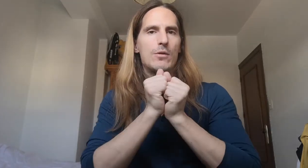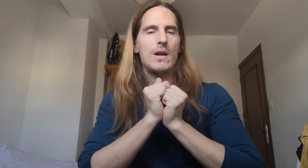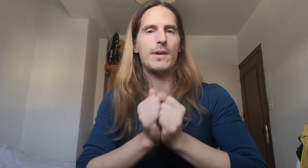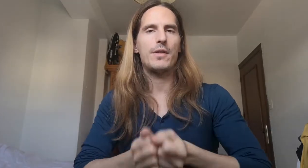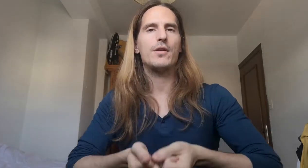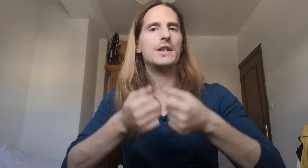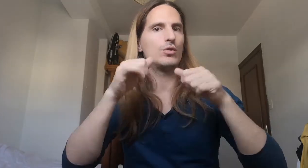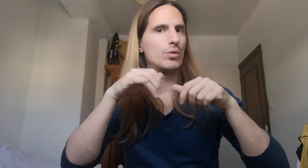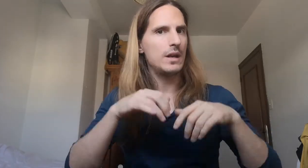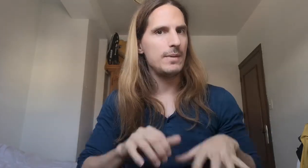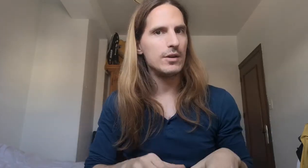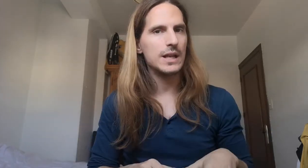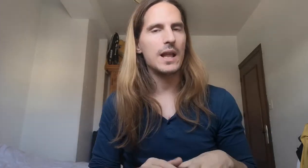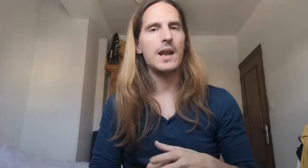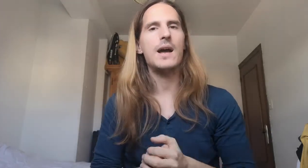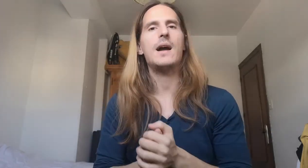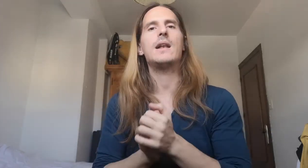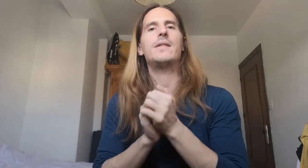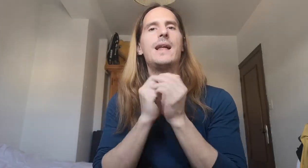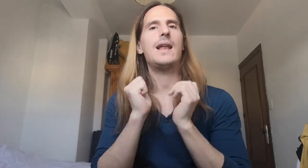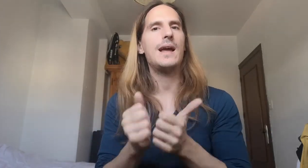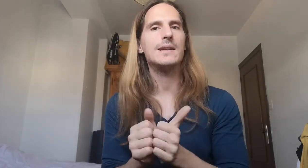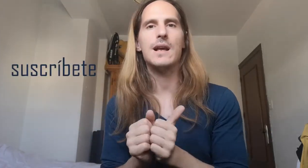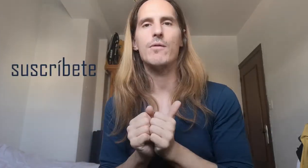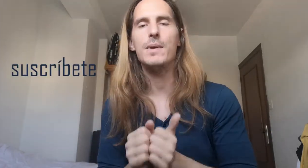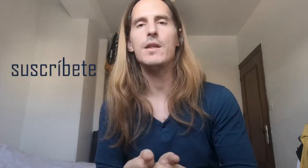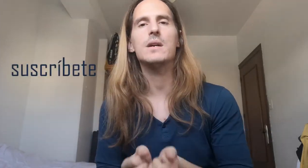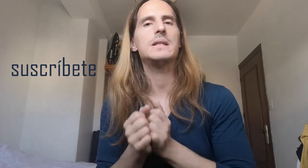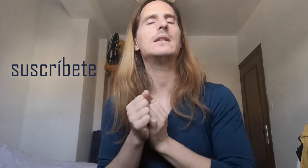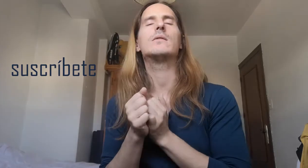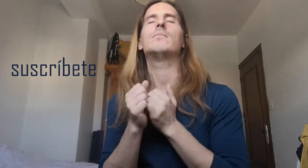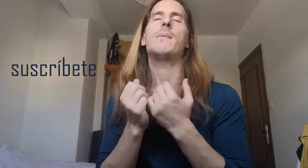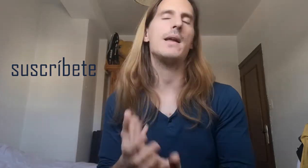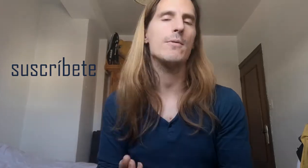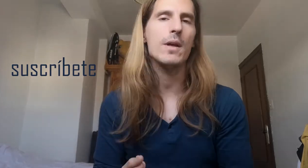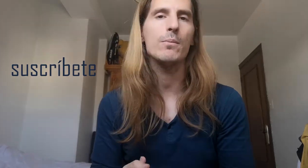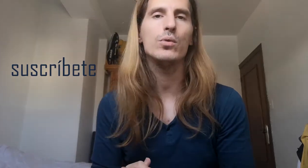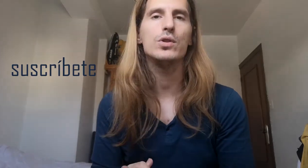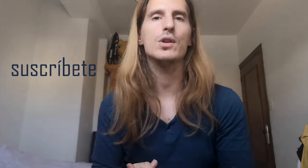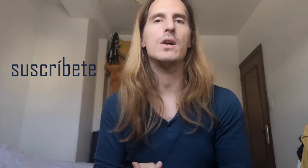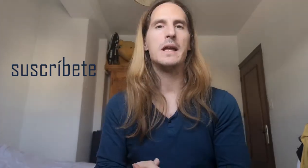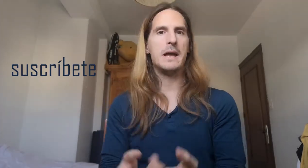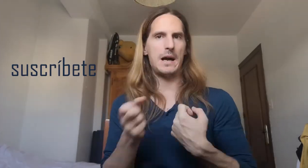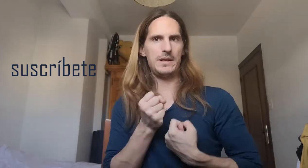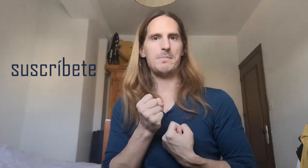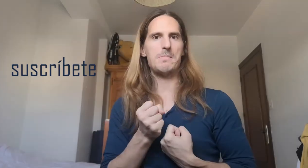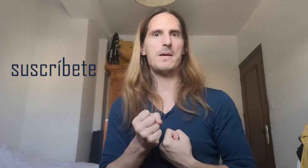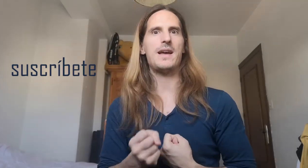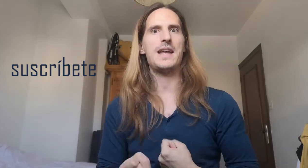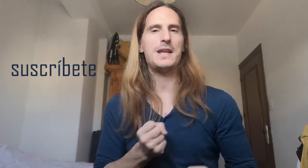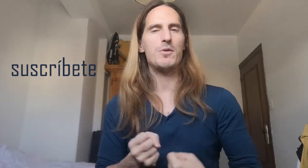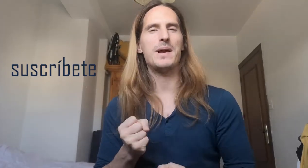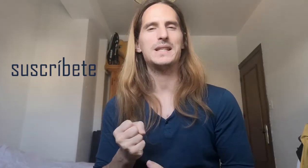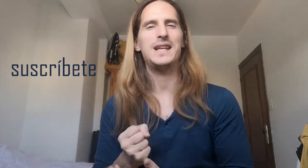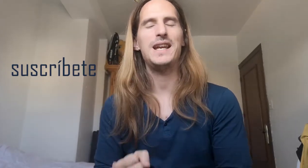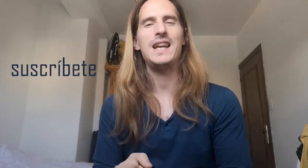colaboración de suscribiros al canal, darle a likes a los vídeos, así me vais a ayudar mucho. A mí también me dais ánimo para seguir